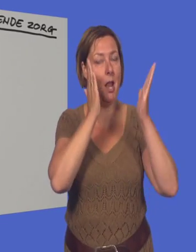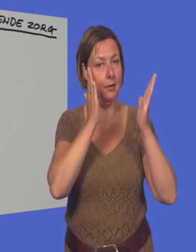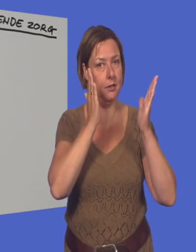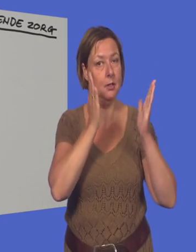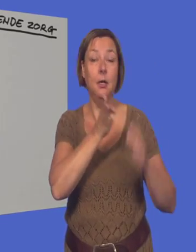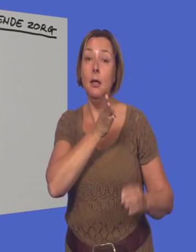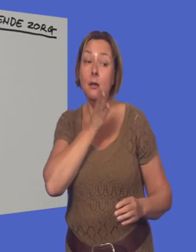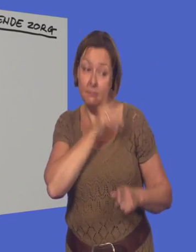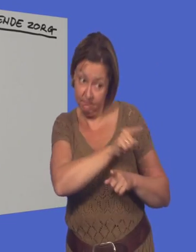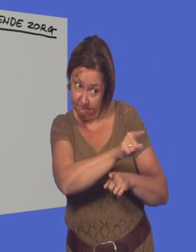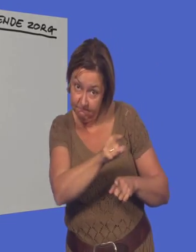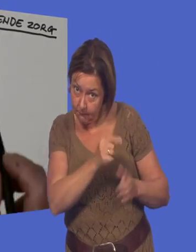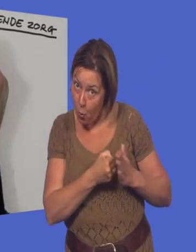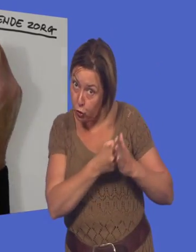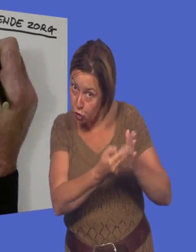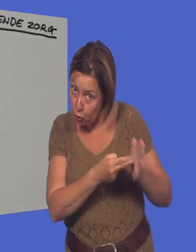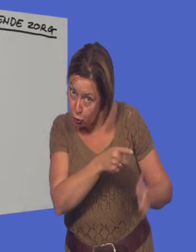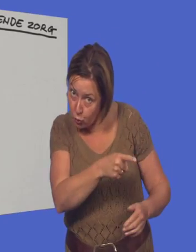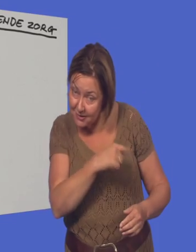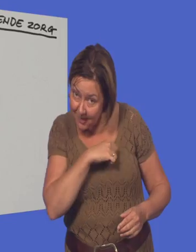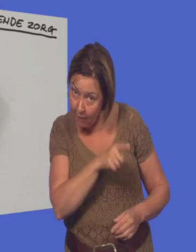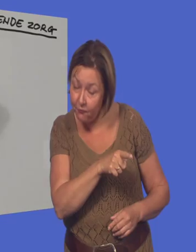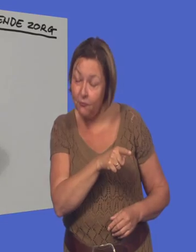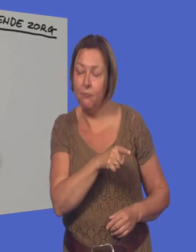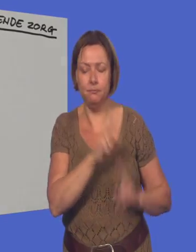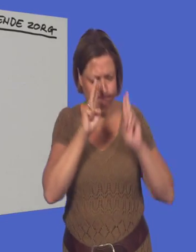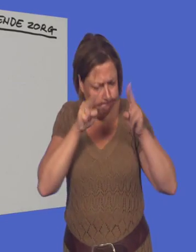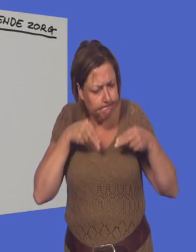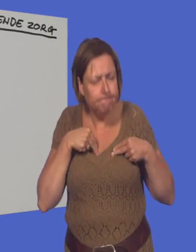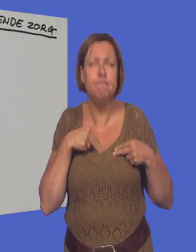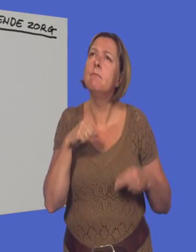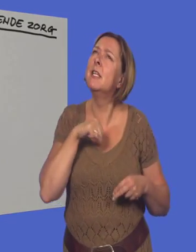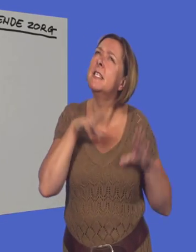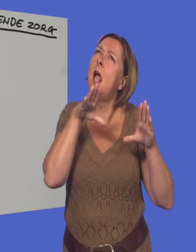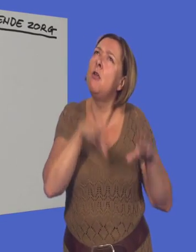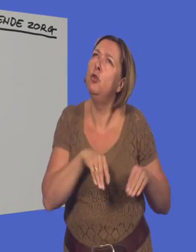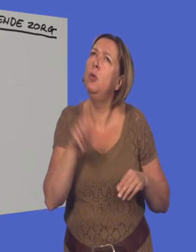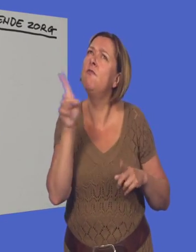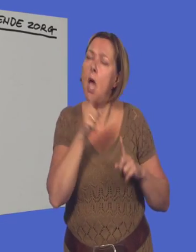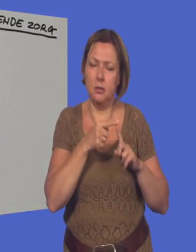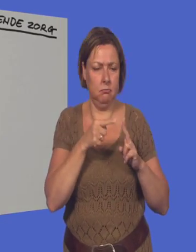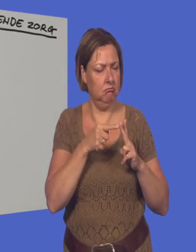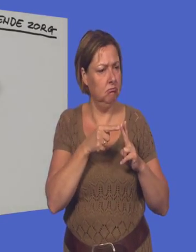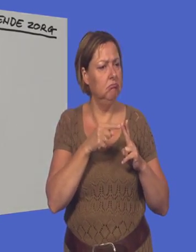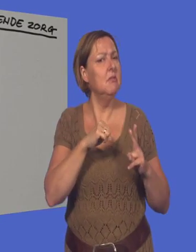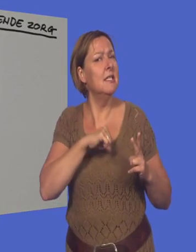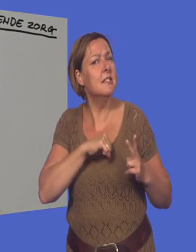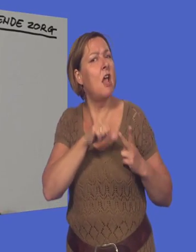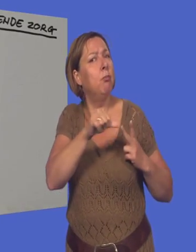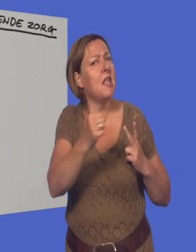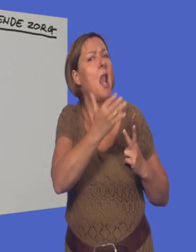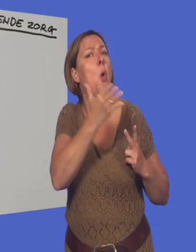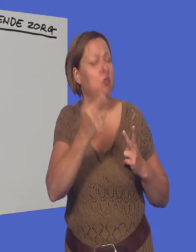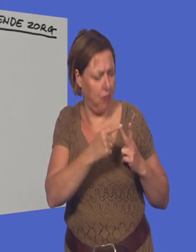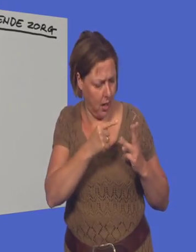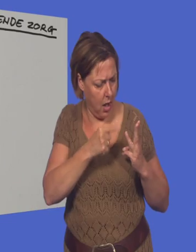Mensen die ondersteuning nodig hebben, moeten zich meer dan nu de vraag stellen, wat kan ik zelf nog doen? Wat kan ik zelf betalen? En